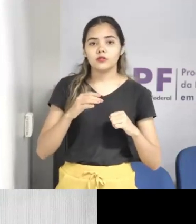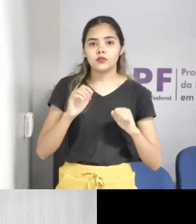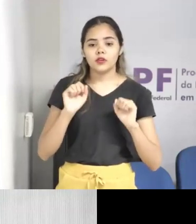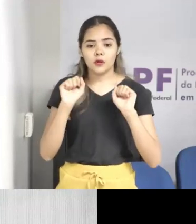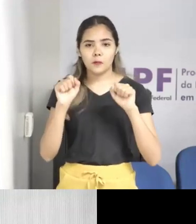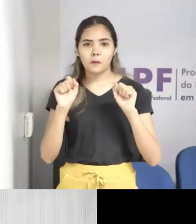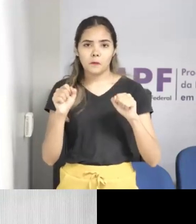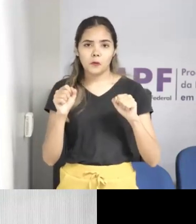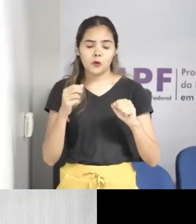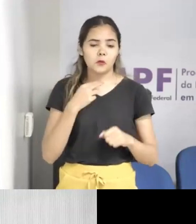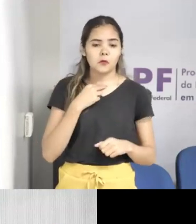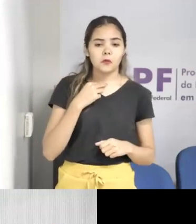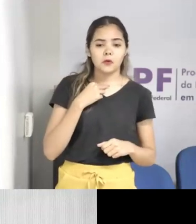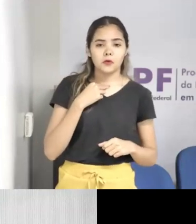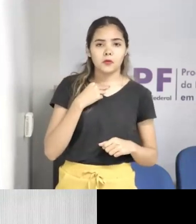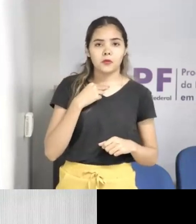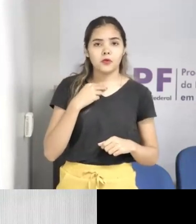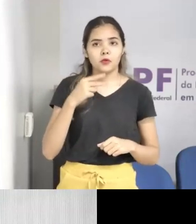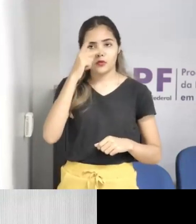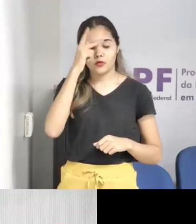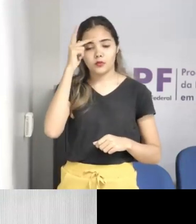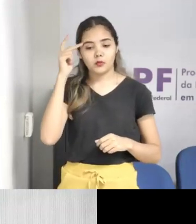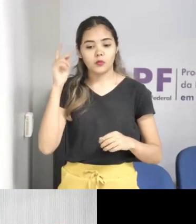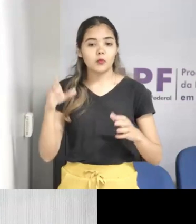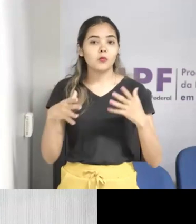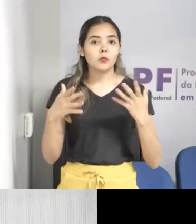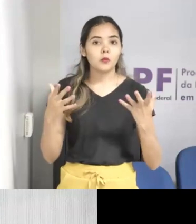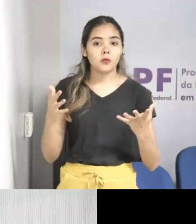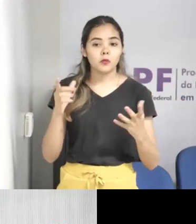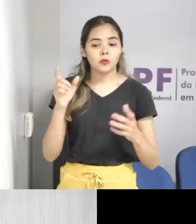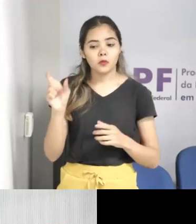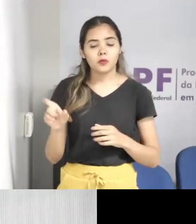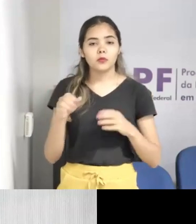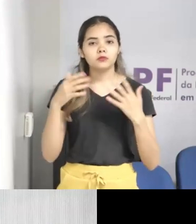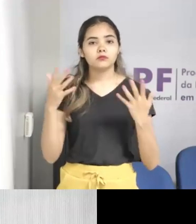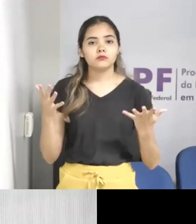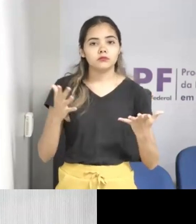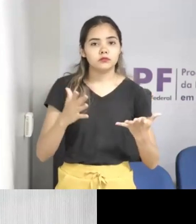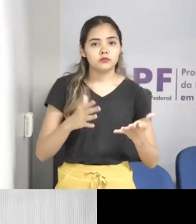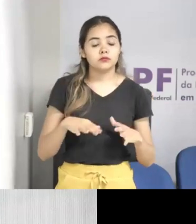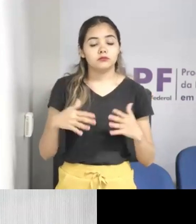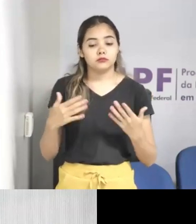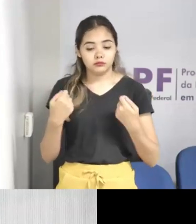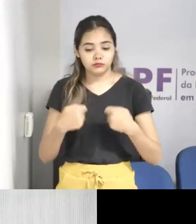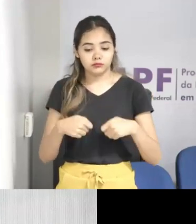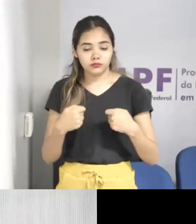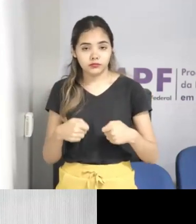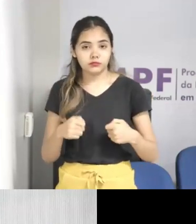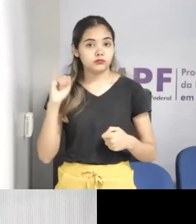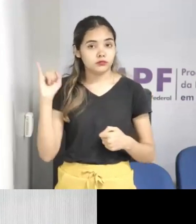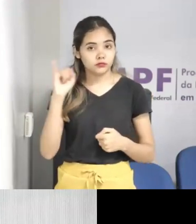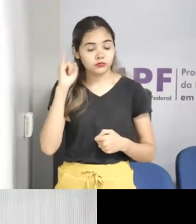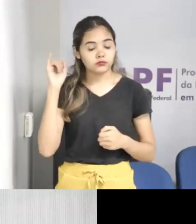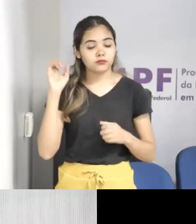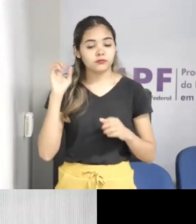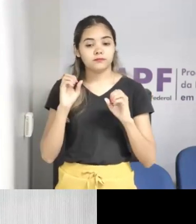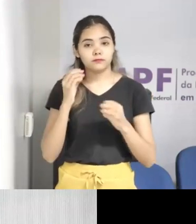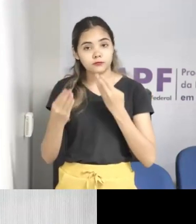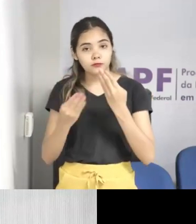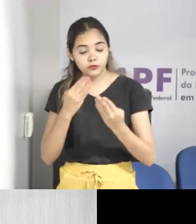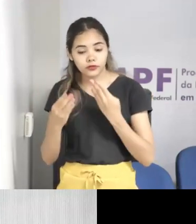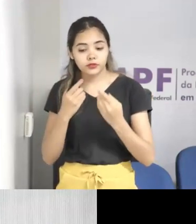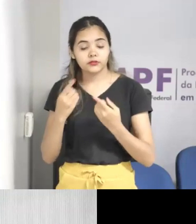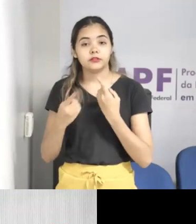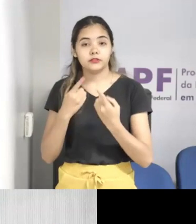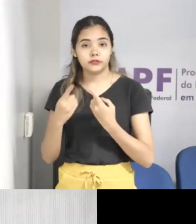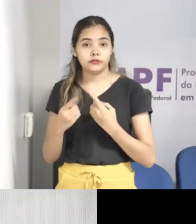então, é preciso que se leve essa informação e é preciso que se tenha uma conversa franca com a criança, né, então, se o pai não cria uma relação